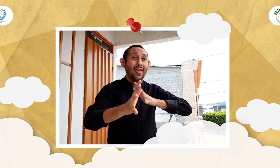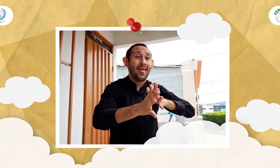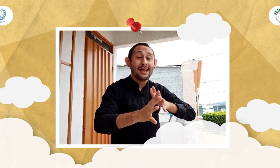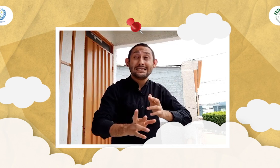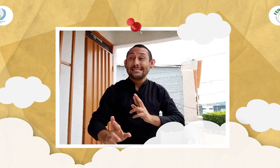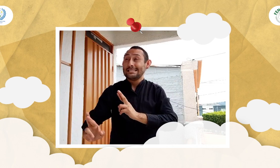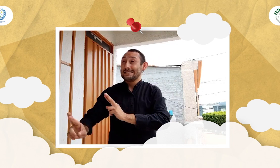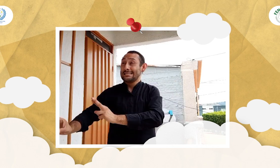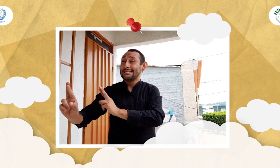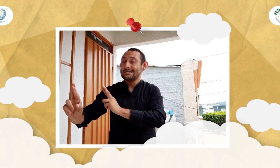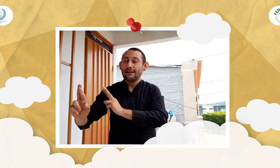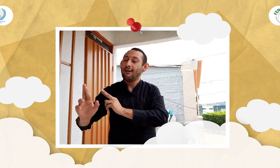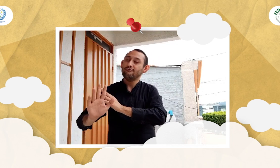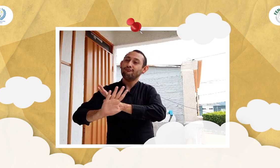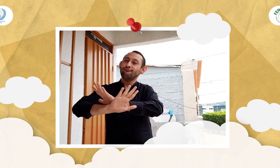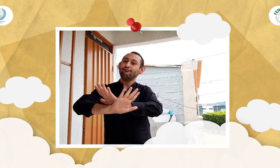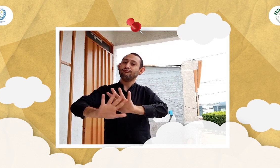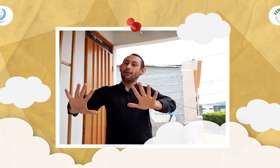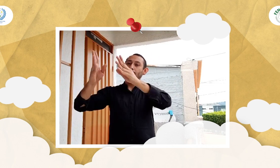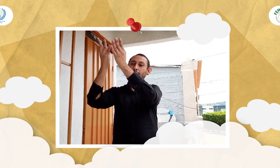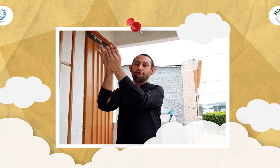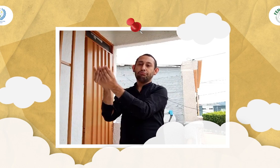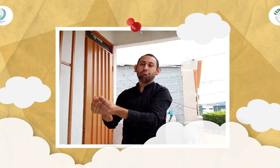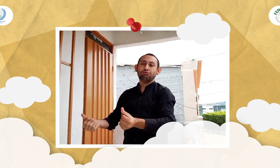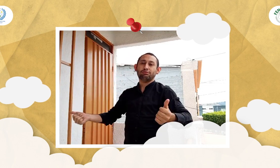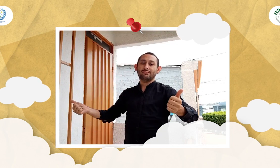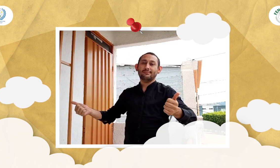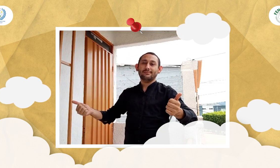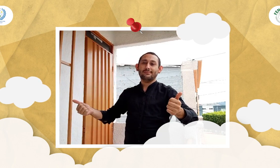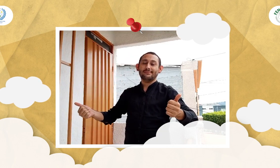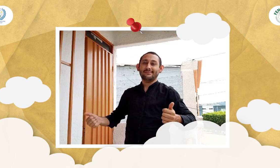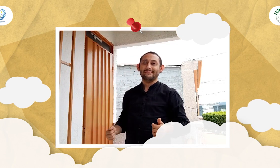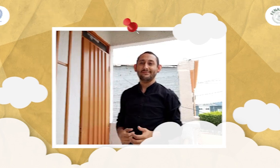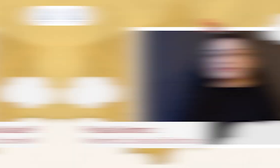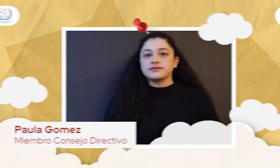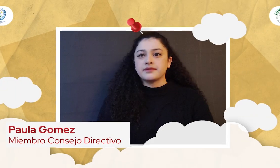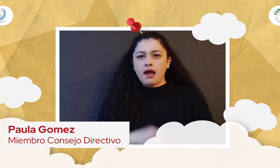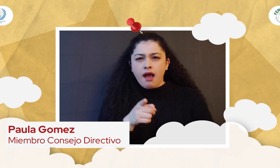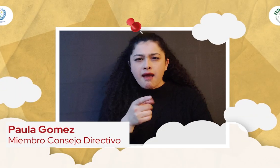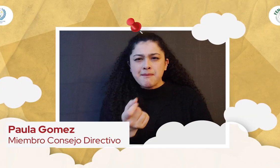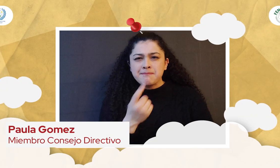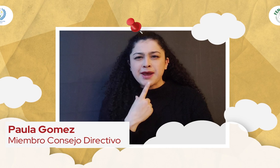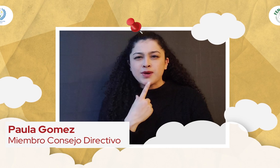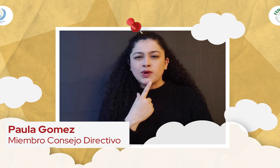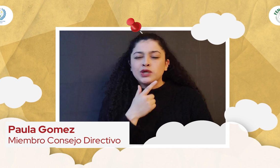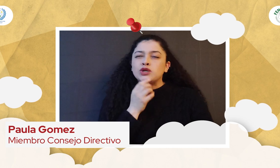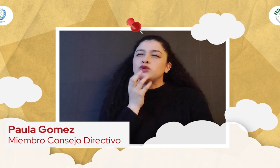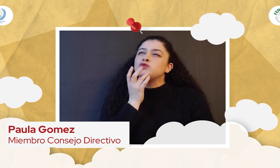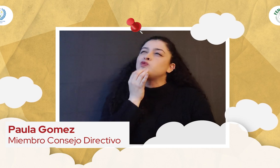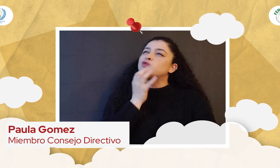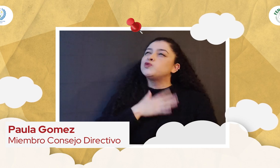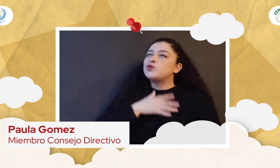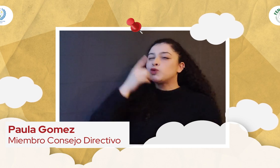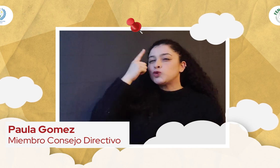que se desaparezca eso con el tiempo. Me preguntan cuál es mi sueño,